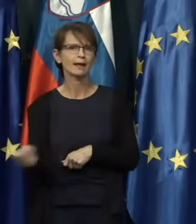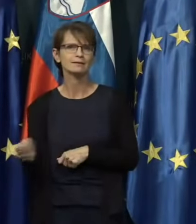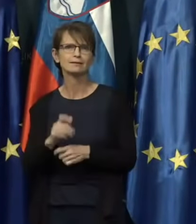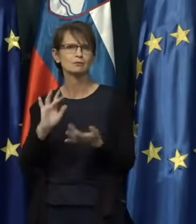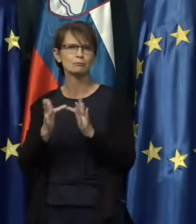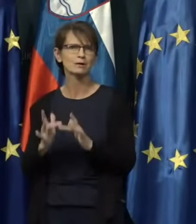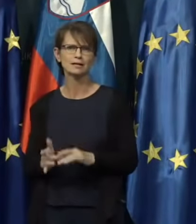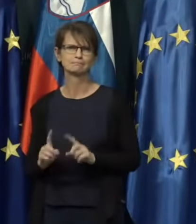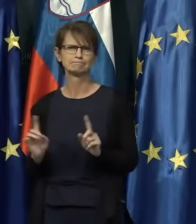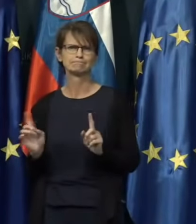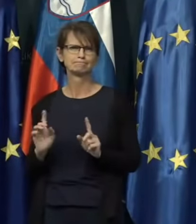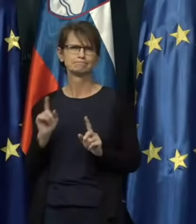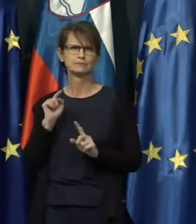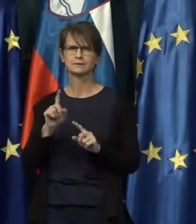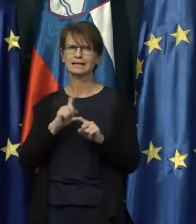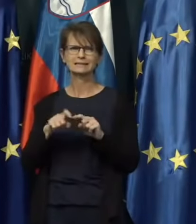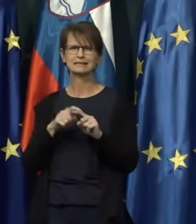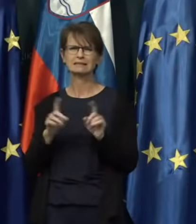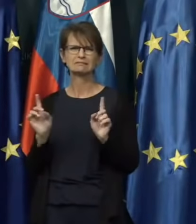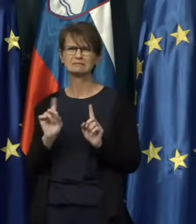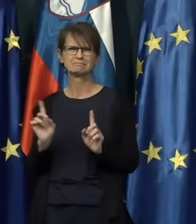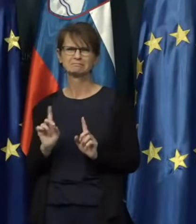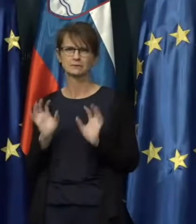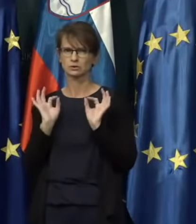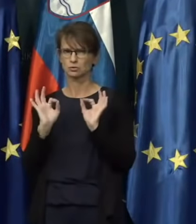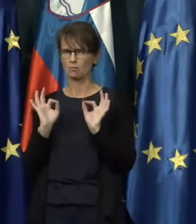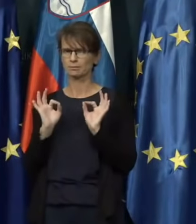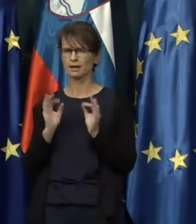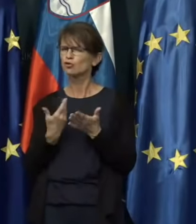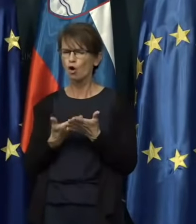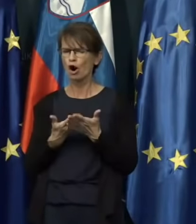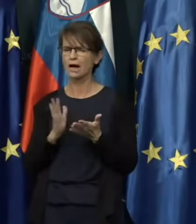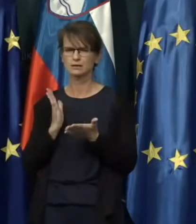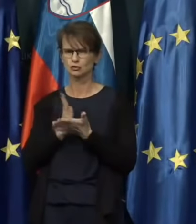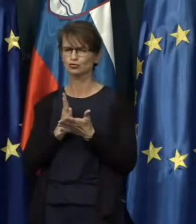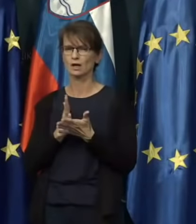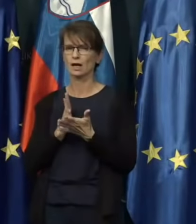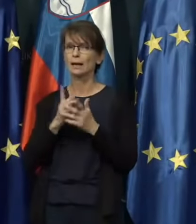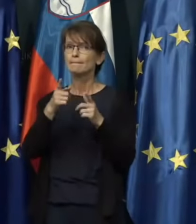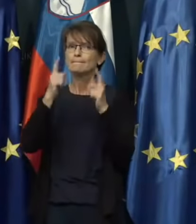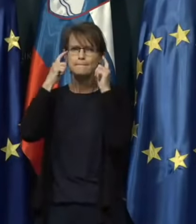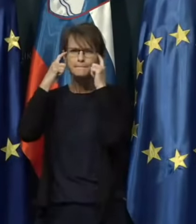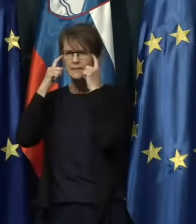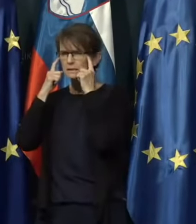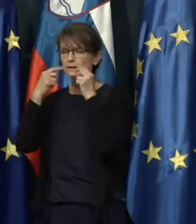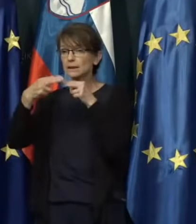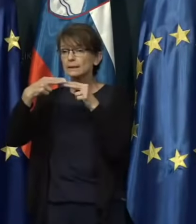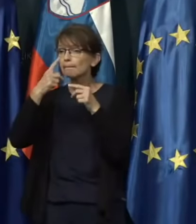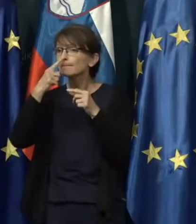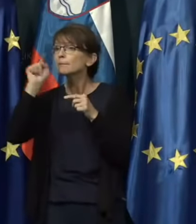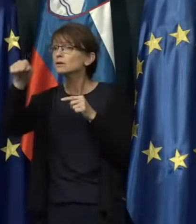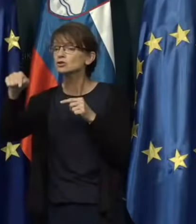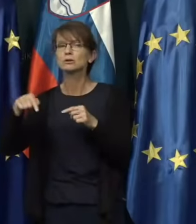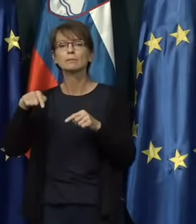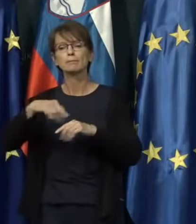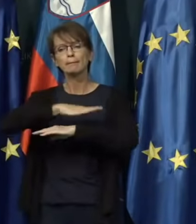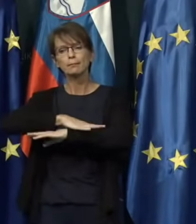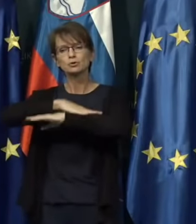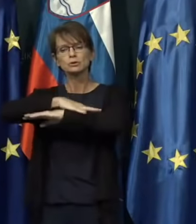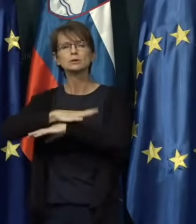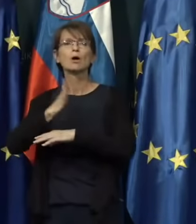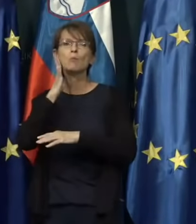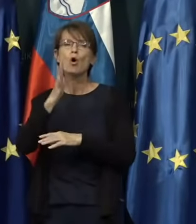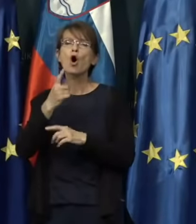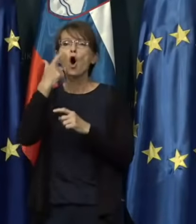zadeva se dokazano, ne obmese. Mislite na bližno bodočnost, te počitnice bodo